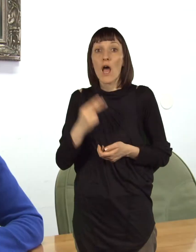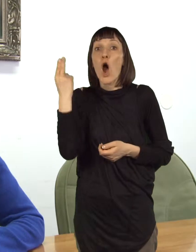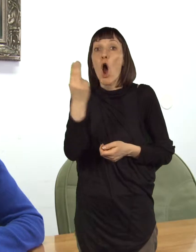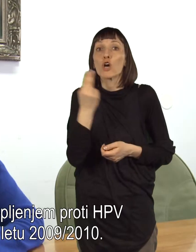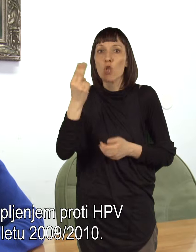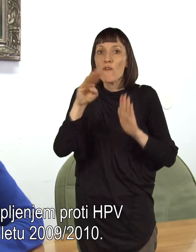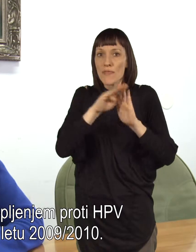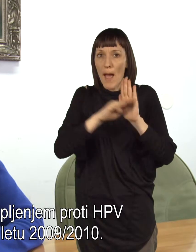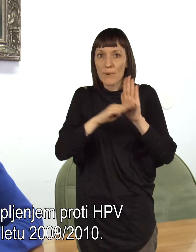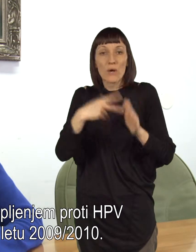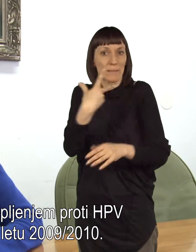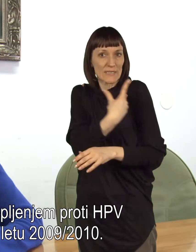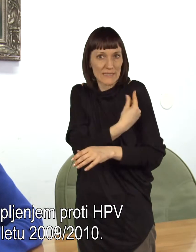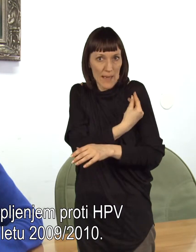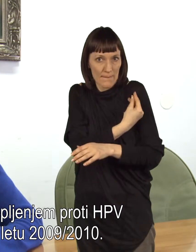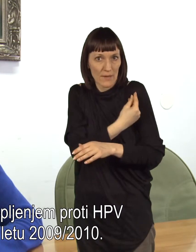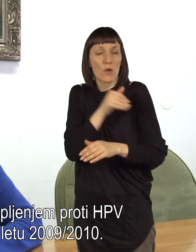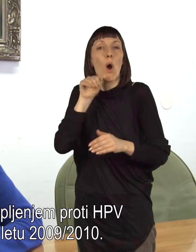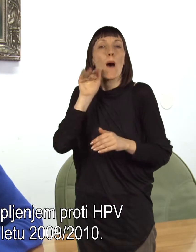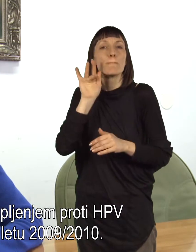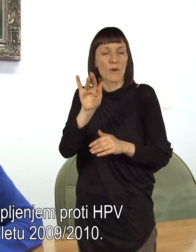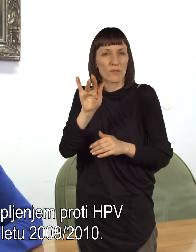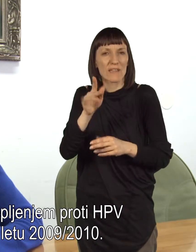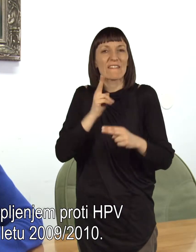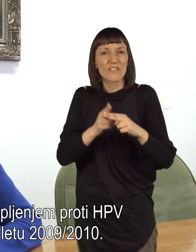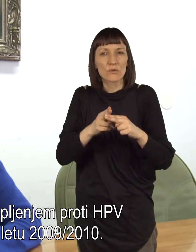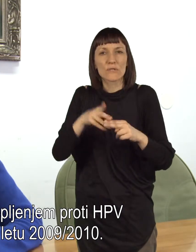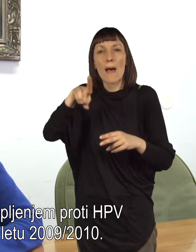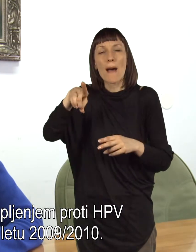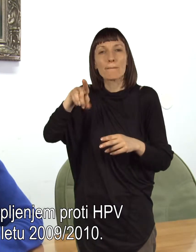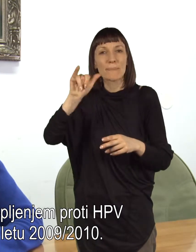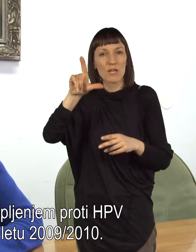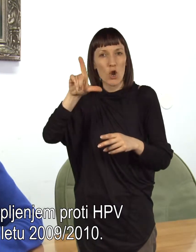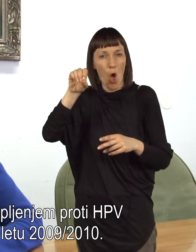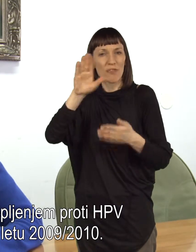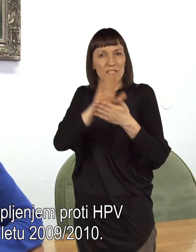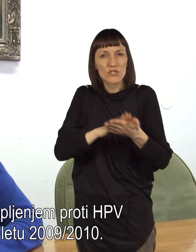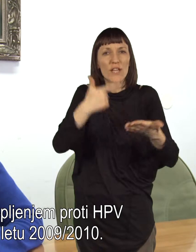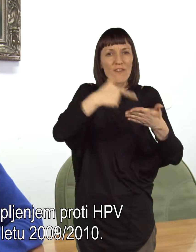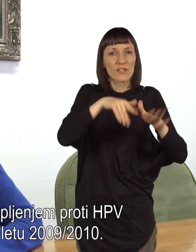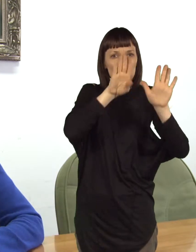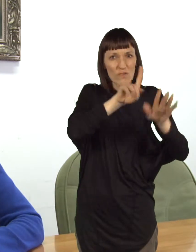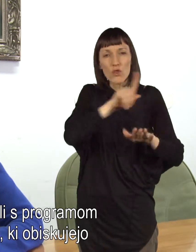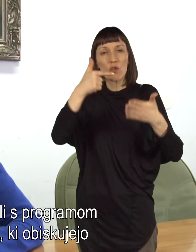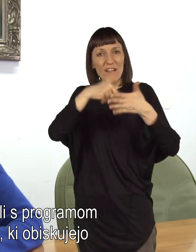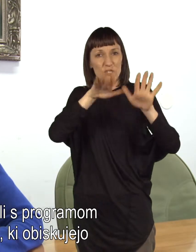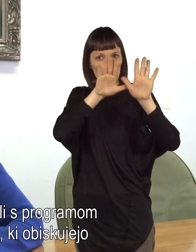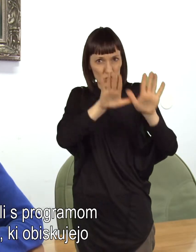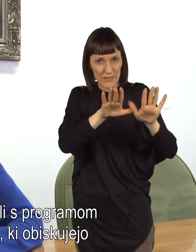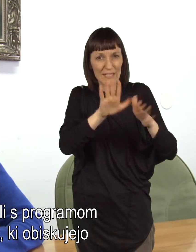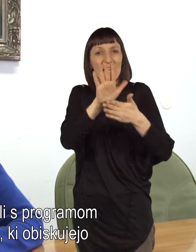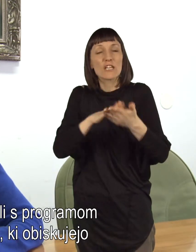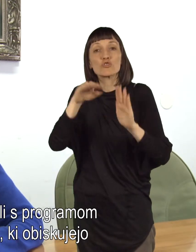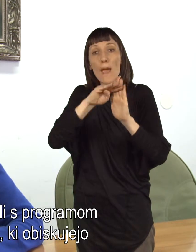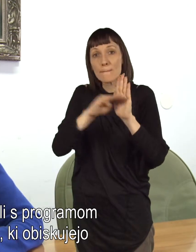V Sloveniji se je s programom cepljanja proti humanim virusom papiloma začel v šolskem letu 2009-2010. Takrat smo pa začeli s